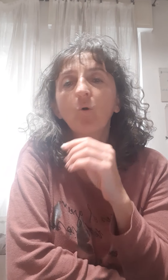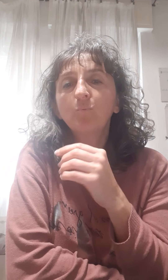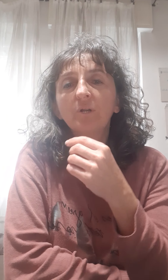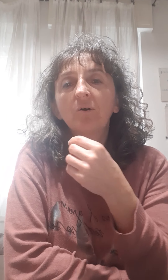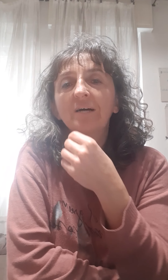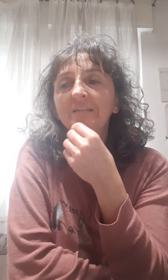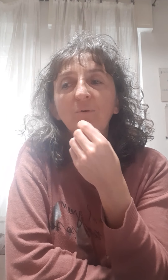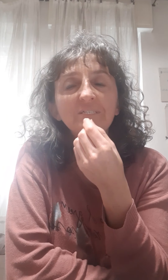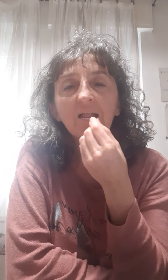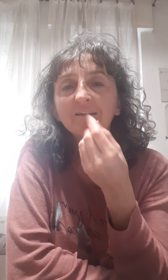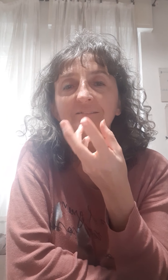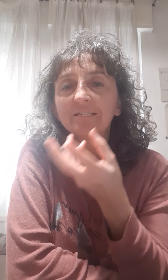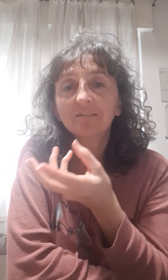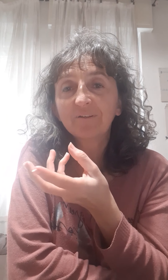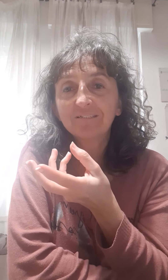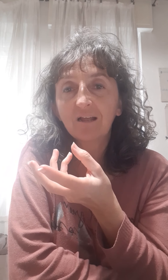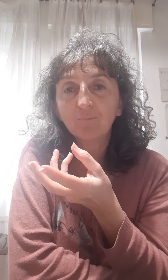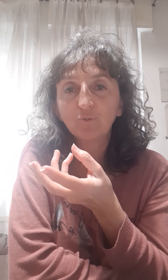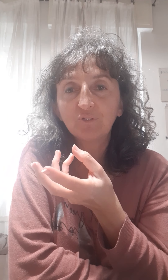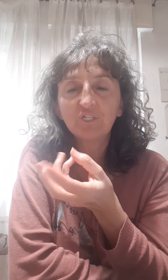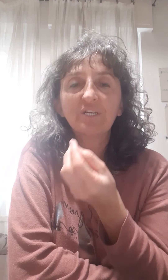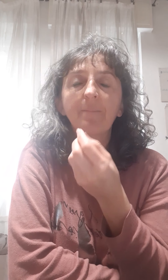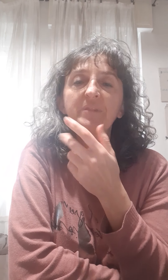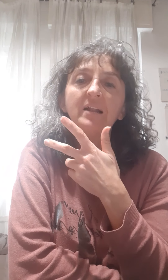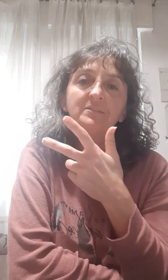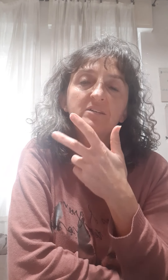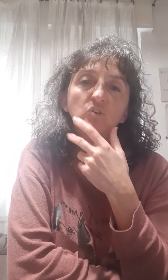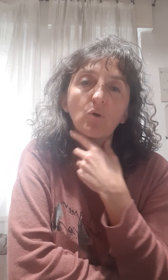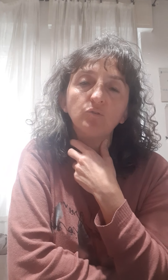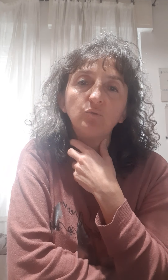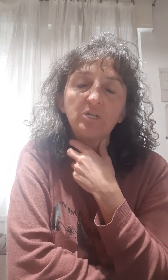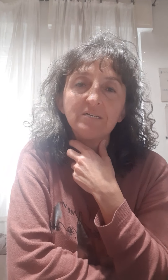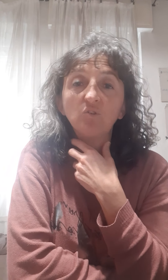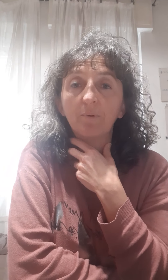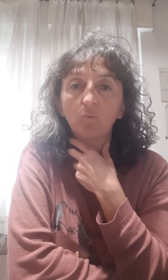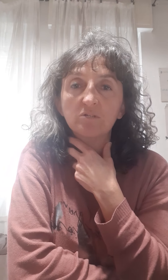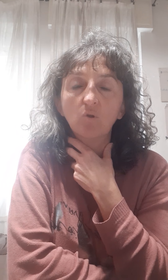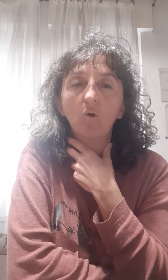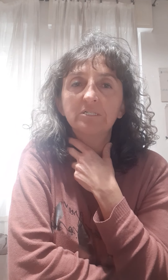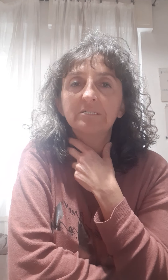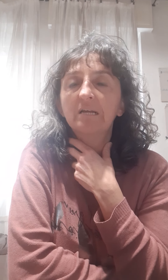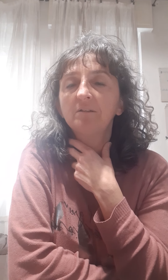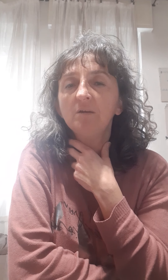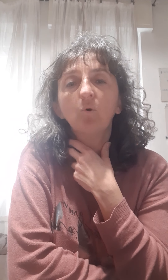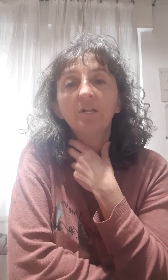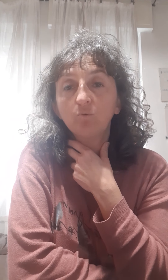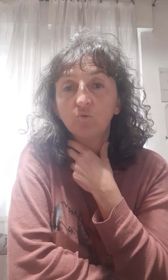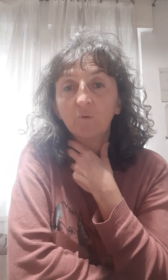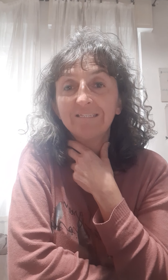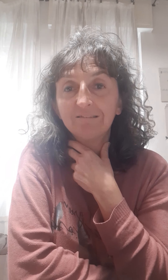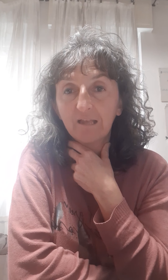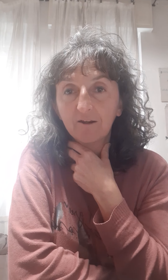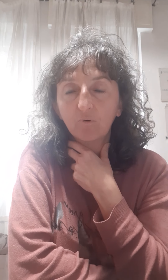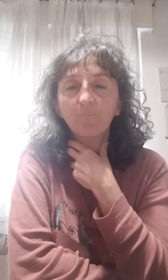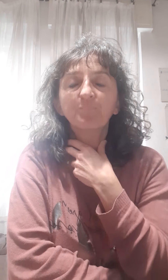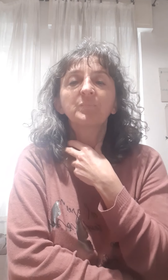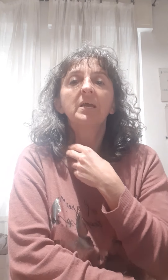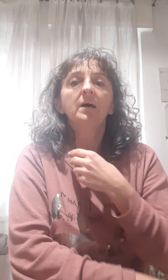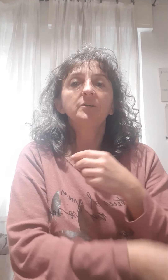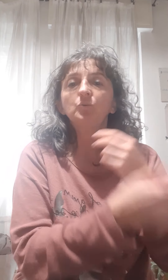oppure lo andiamo ad inalare direttamente dalla bottiglia. E il terzo modo di utilizzo per quest'olio essenziale di limone è l'uso interno. Io